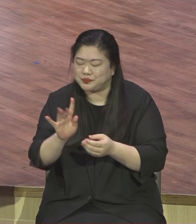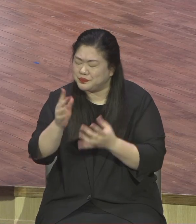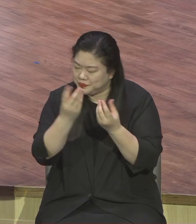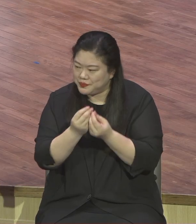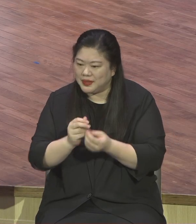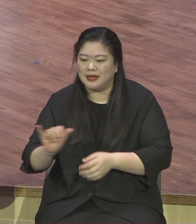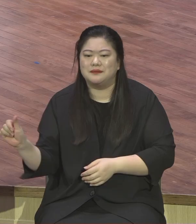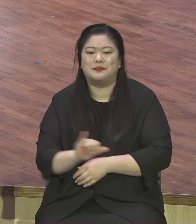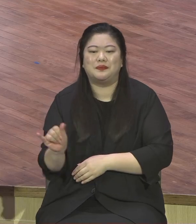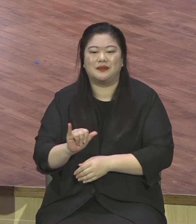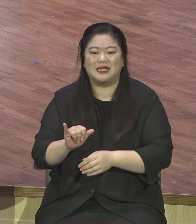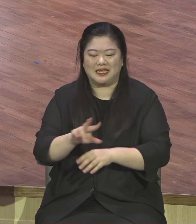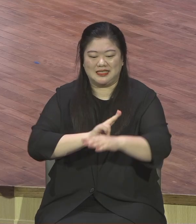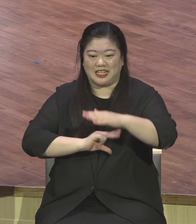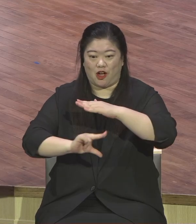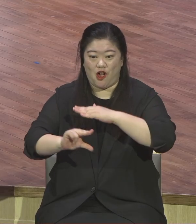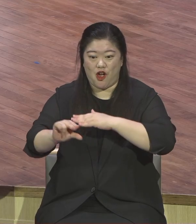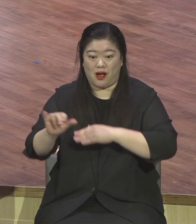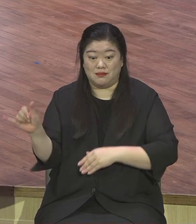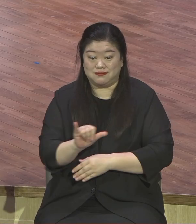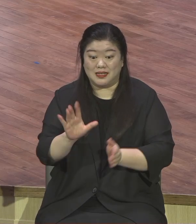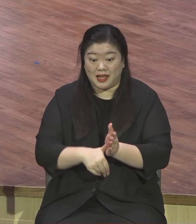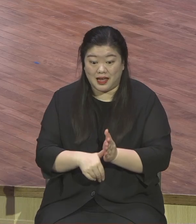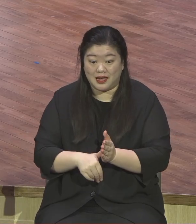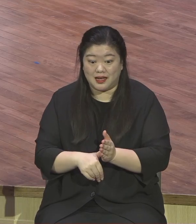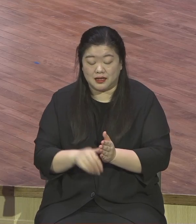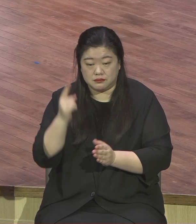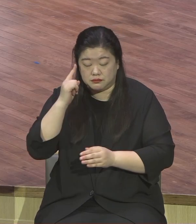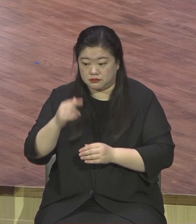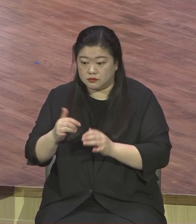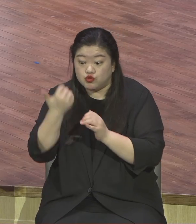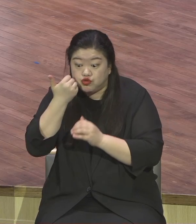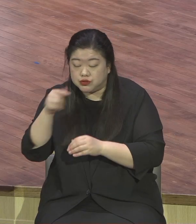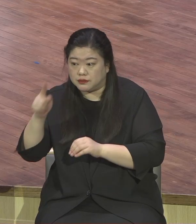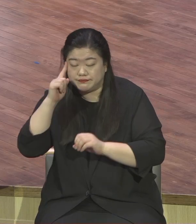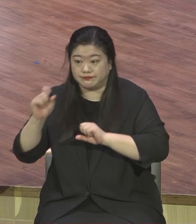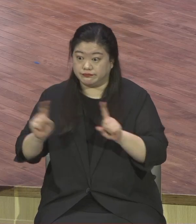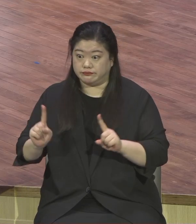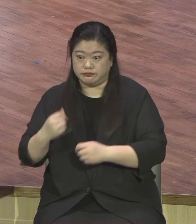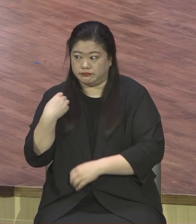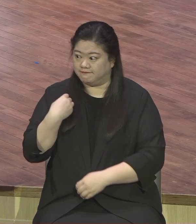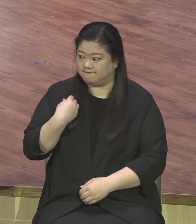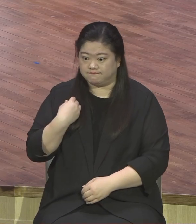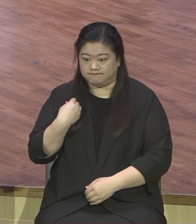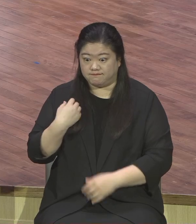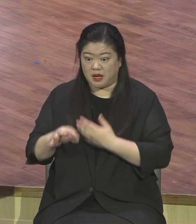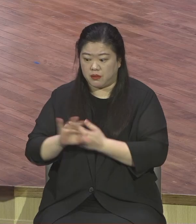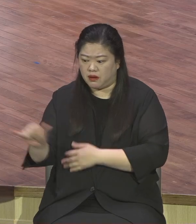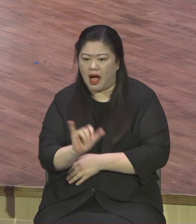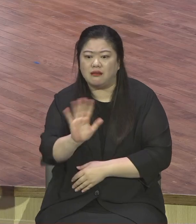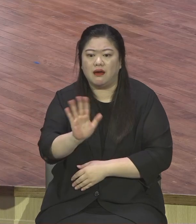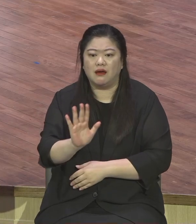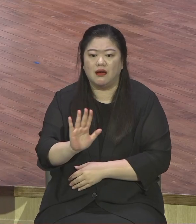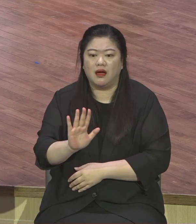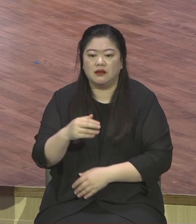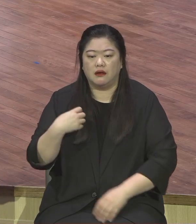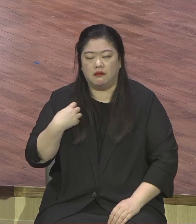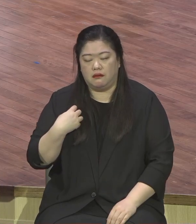건드리지요 빛 대신 예수 그리스도가 여러분에게 늘 임하고 계십니다 여러분은 이제 더